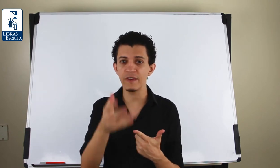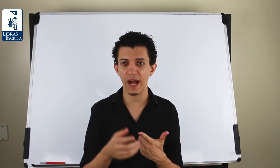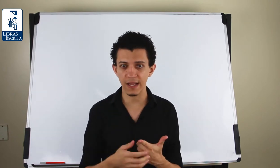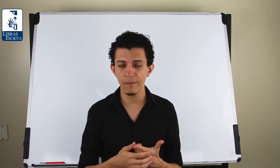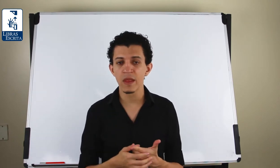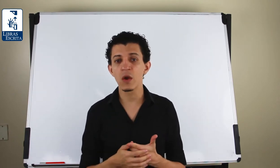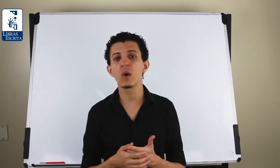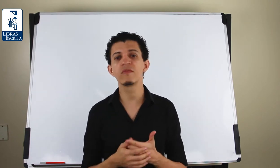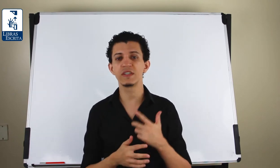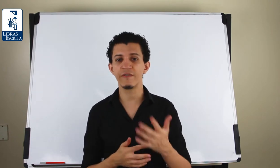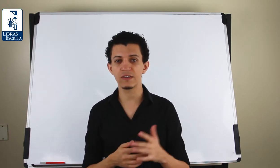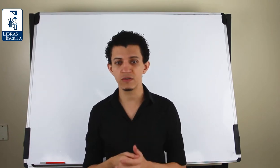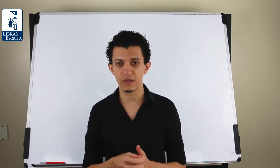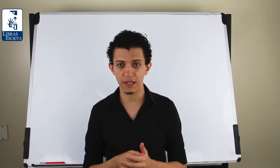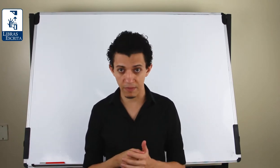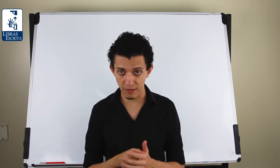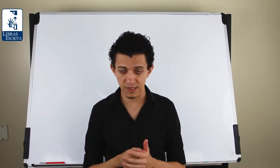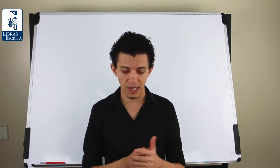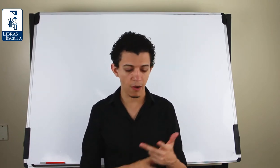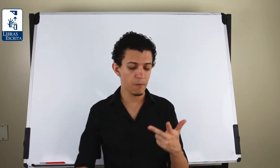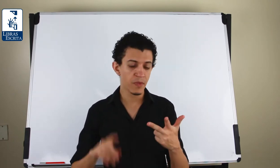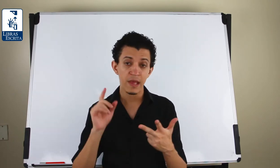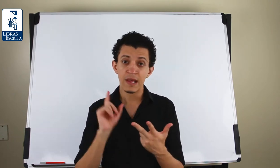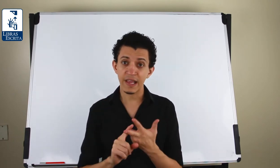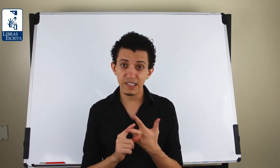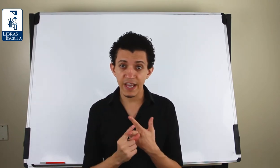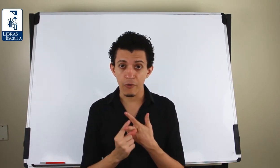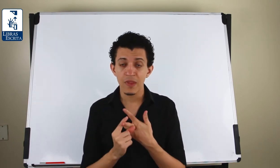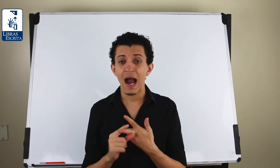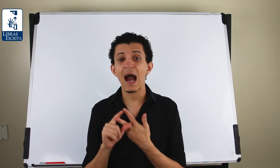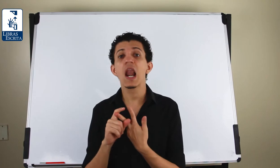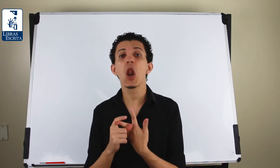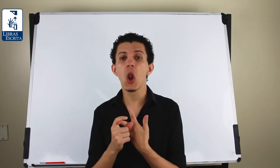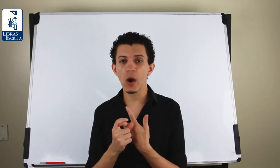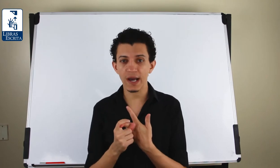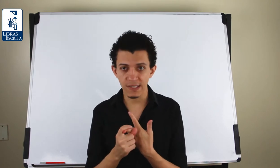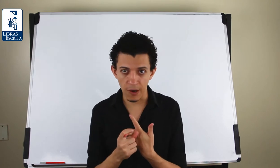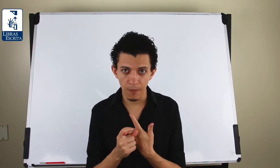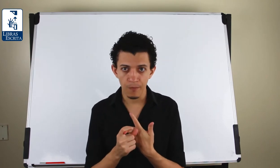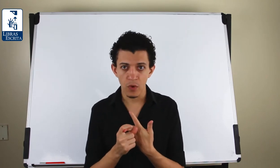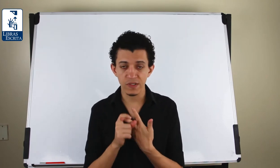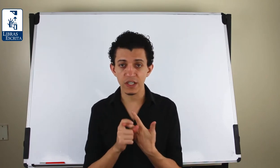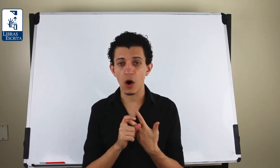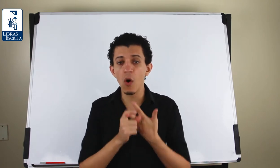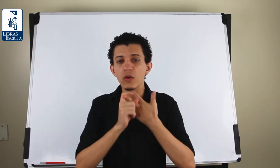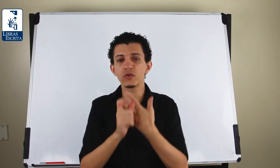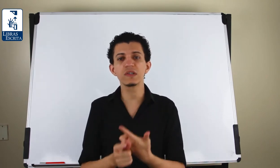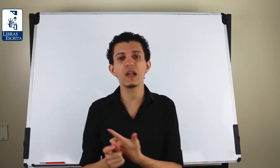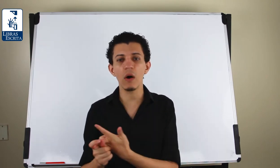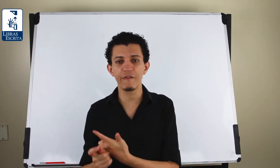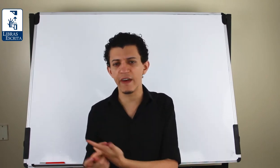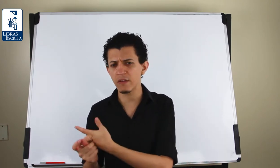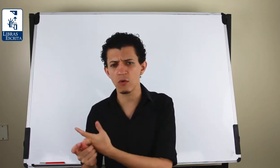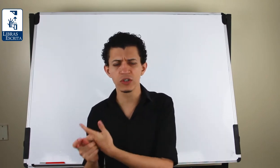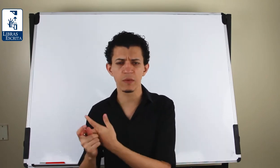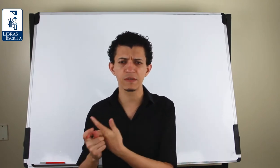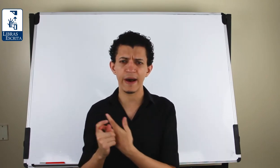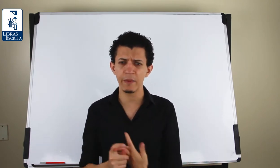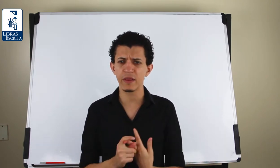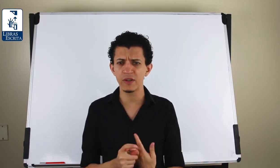virada enquanto você faz um determinado sinal. Terceiro, a locação, ou seja, onde o sinal é feito. Alguns chamam esse parâmetro também